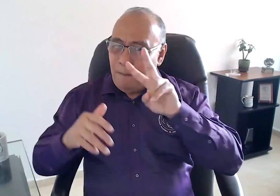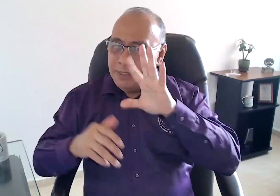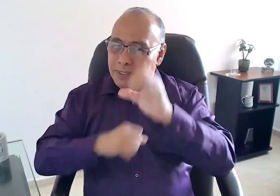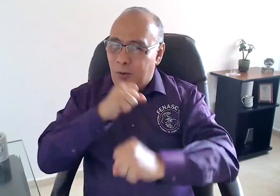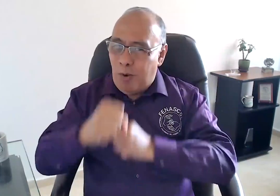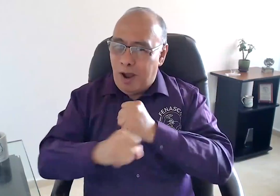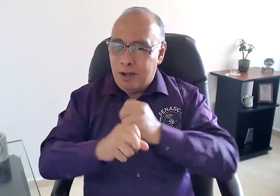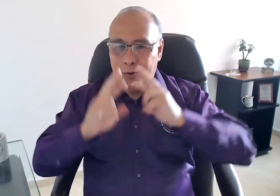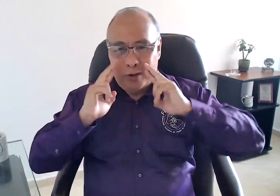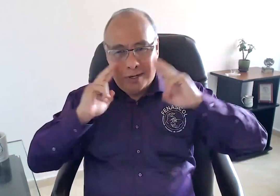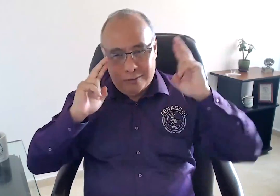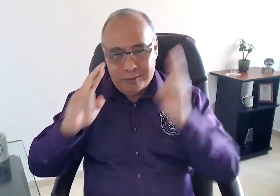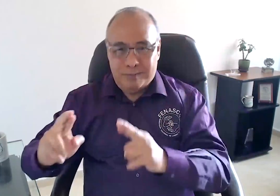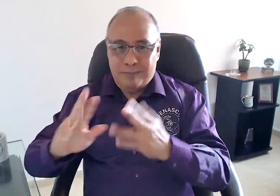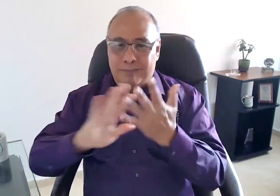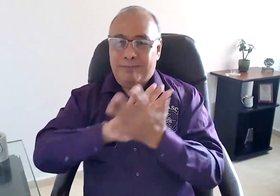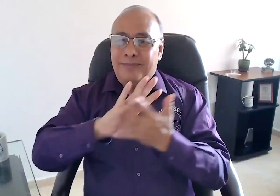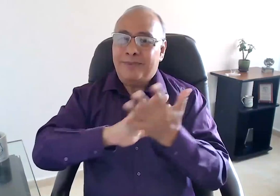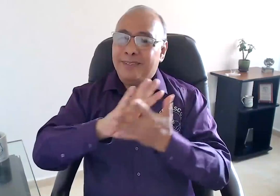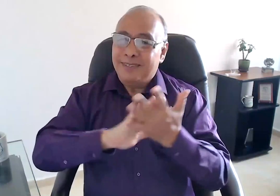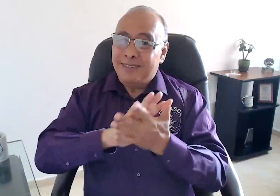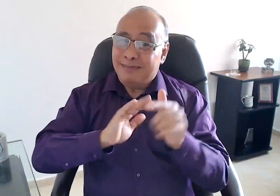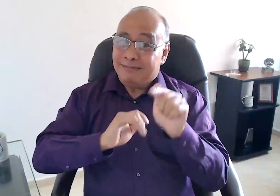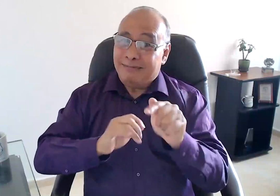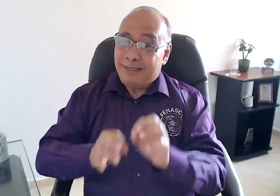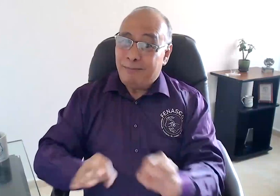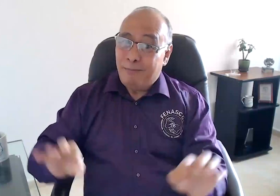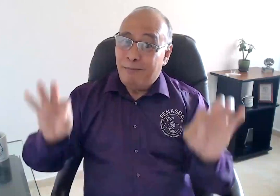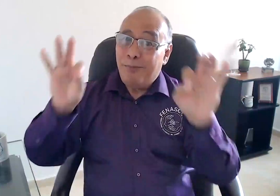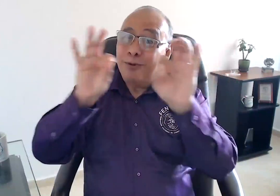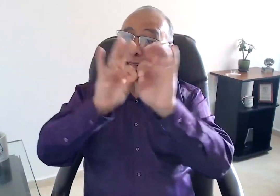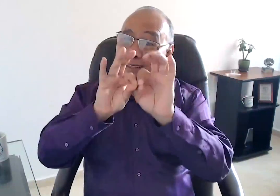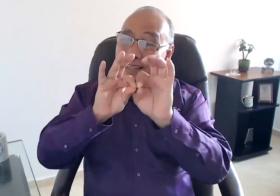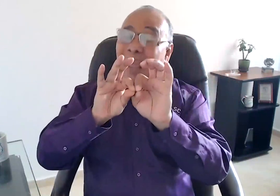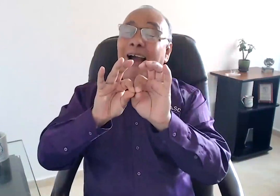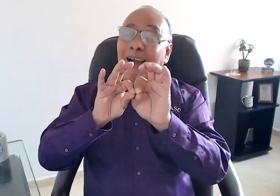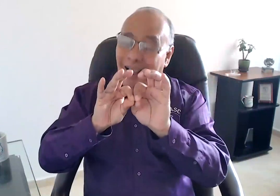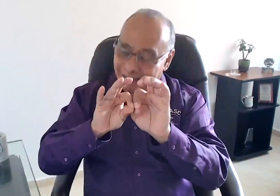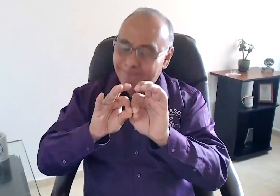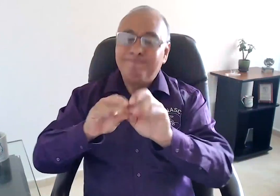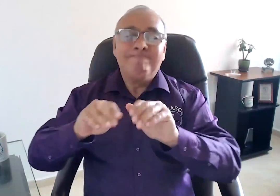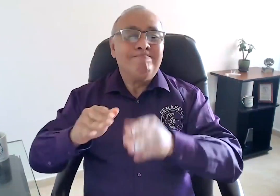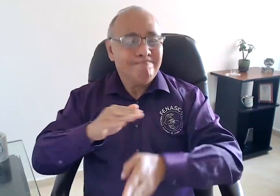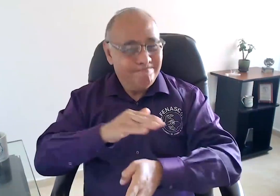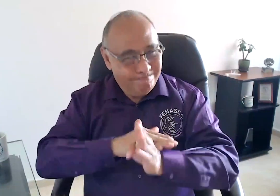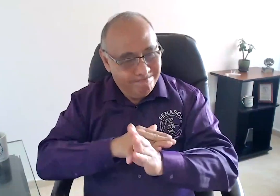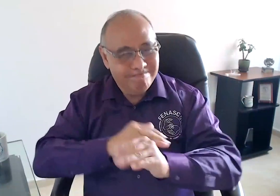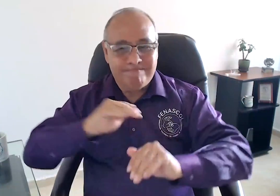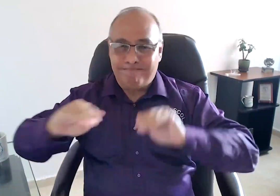en octubre es el aniversario de los 25 años de reconocimiento de la lengua de señas colombiana. Y seguiremos haciendo